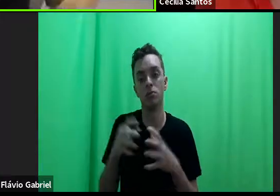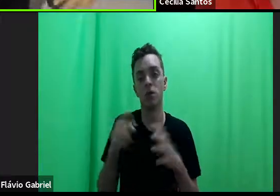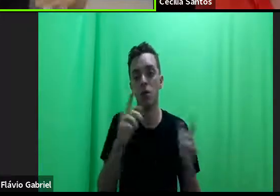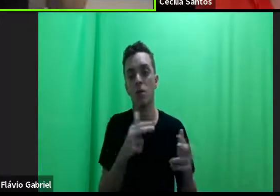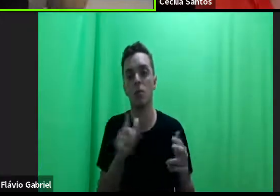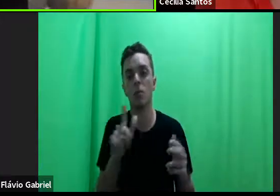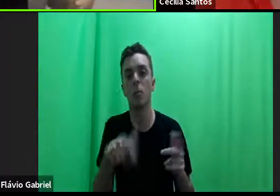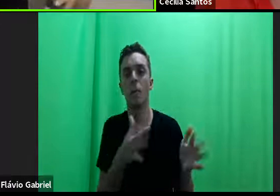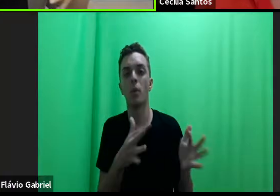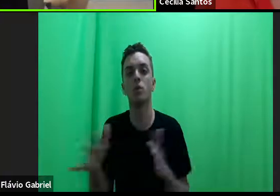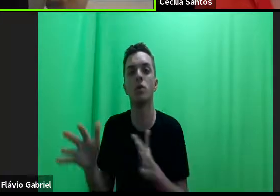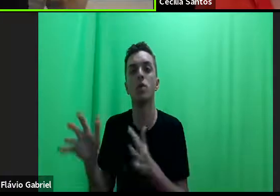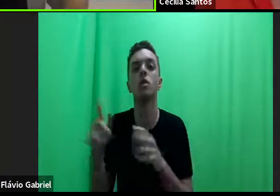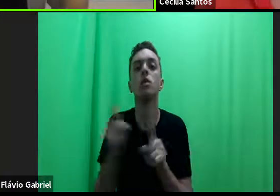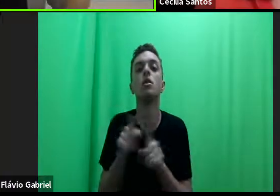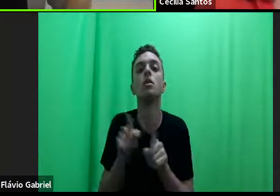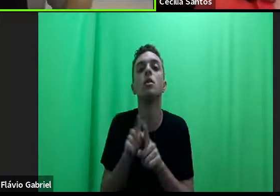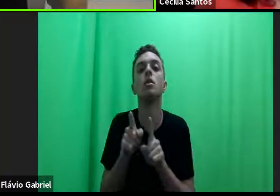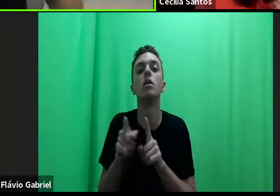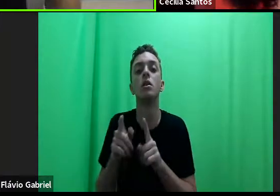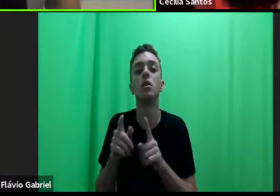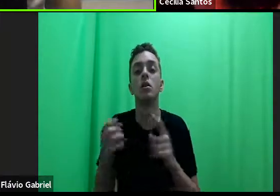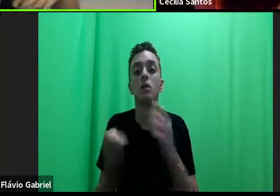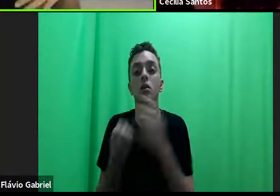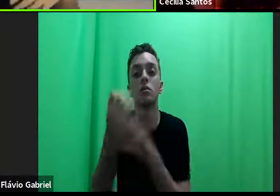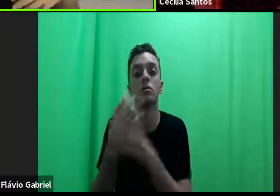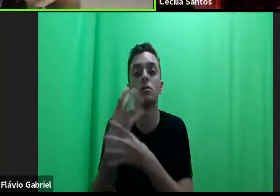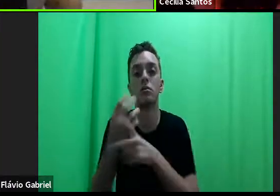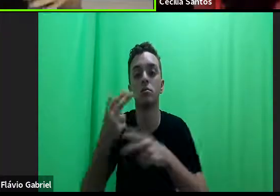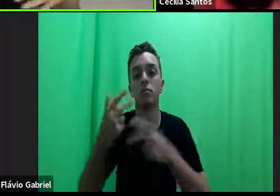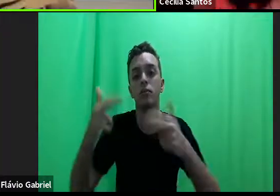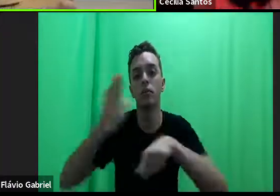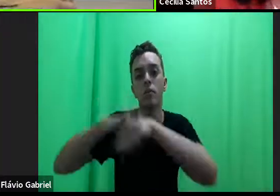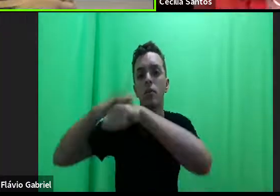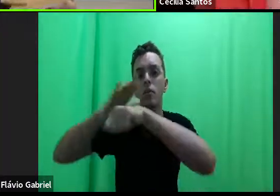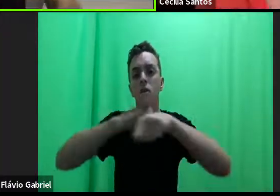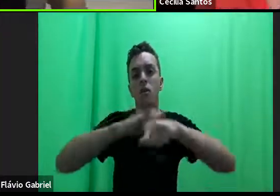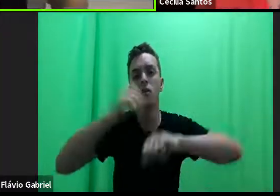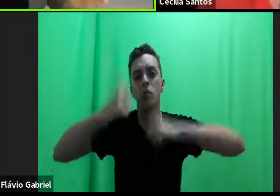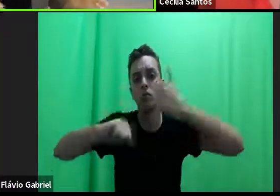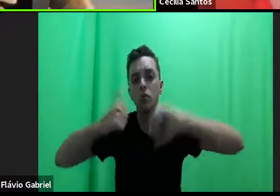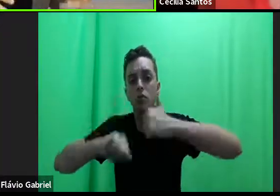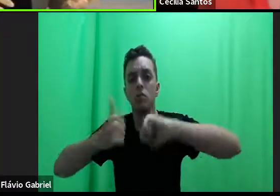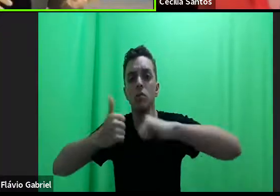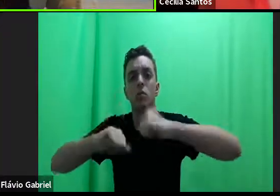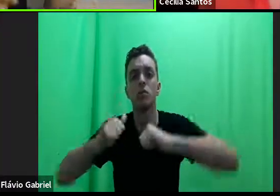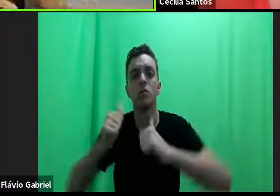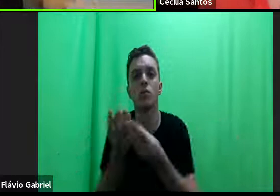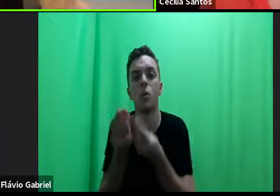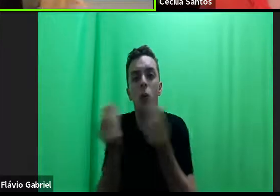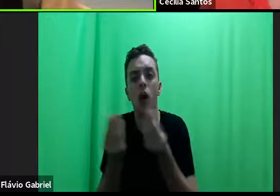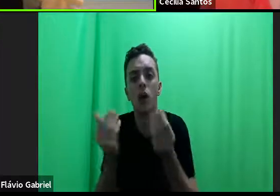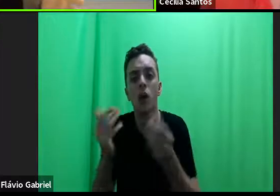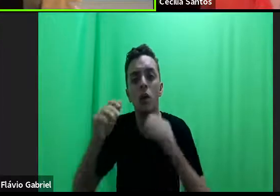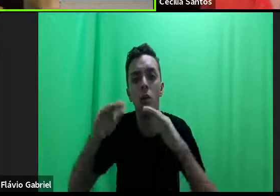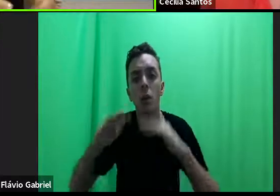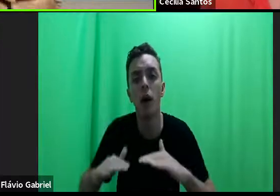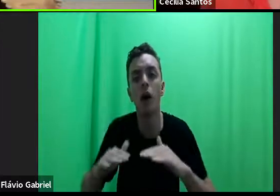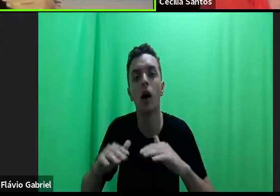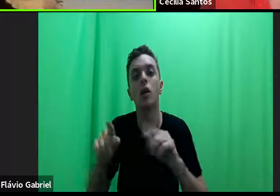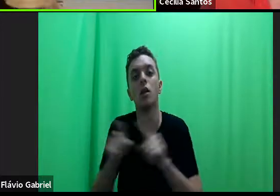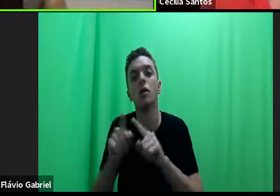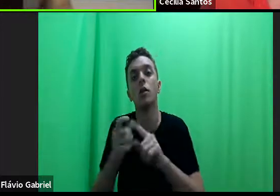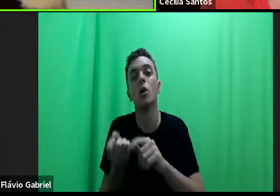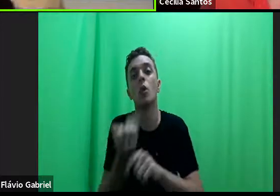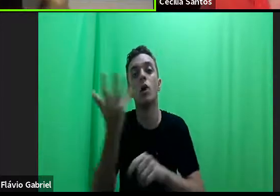produtividade e que vai medindo o quanto que você publica e não a qualidade, para de medir o processo e